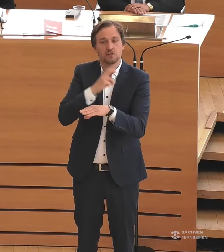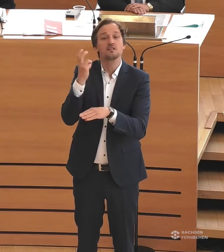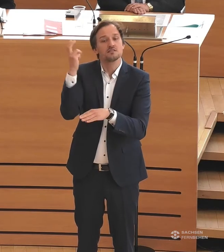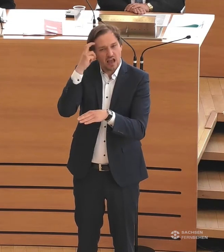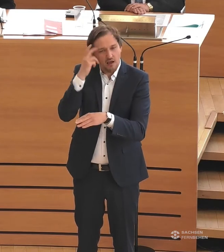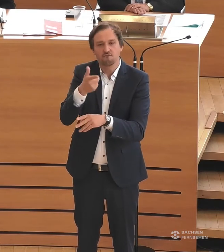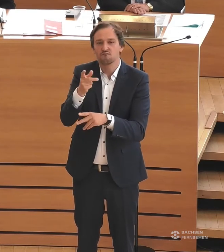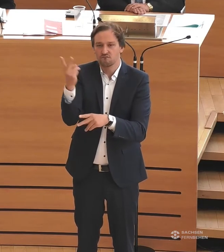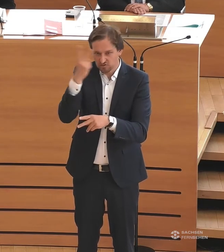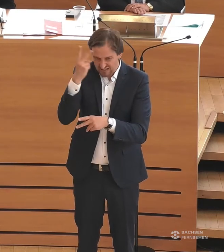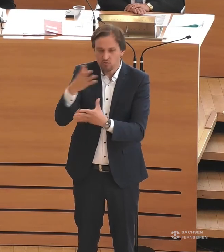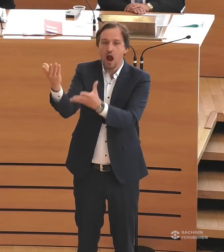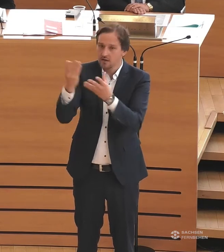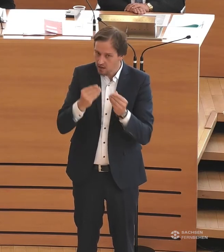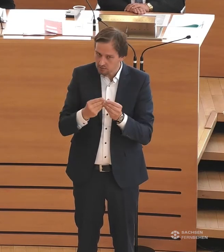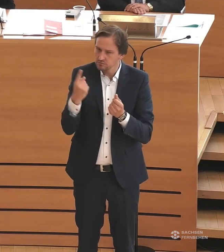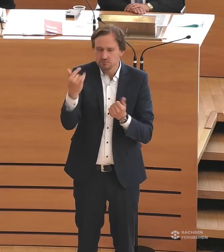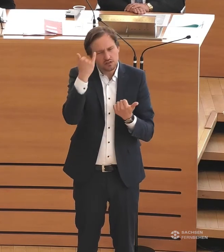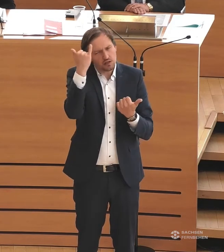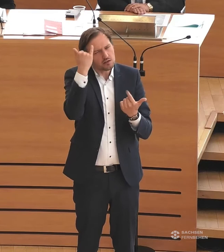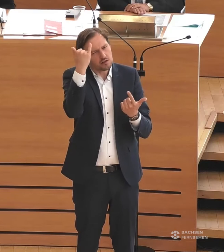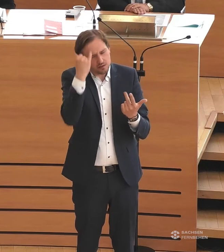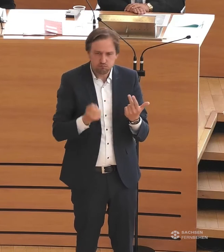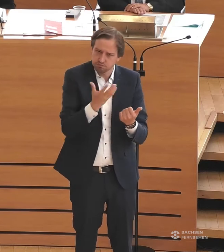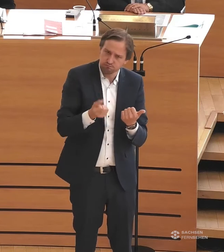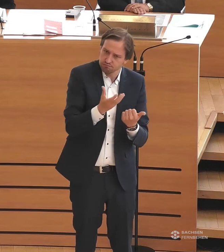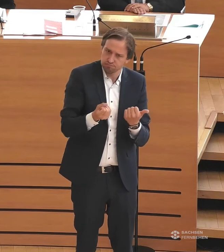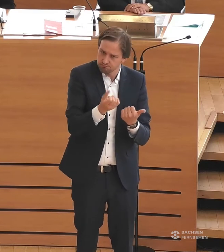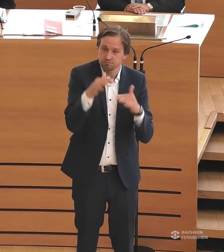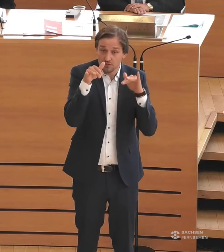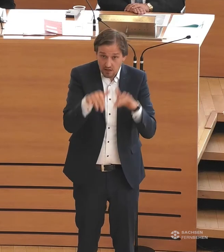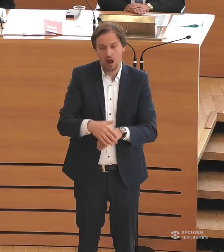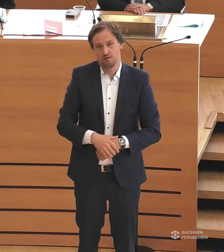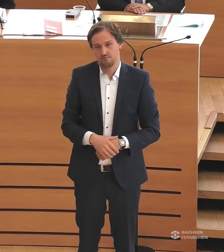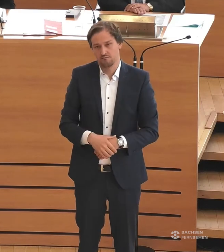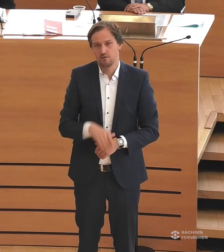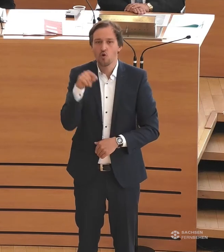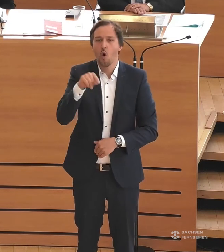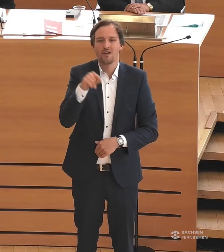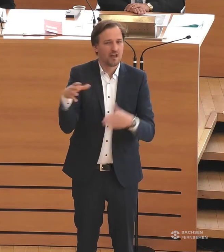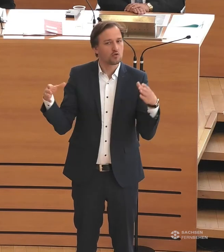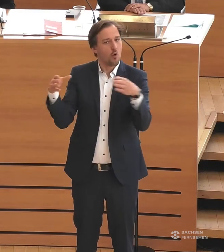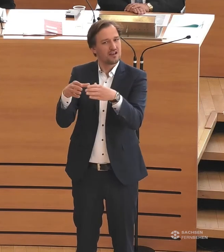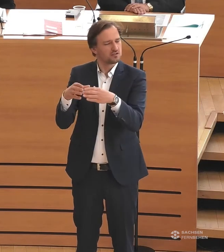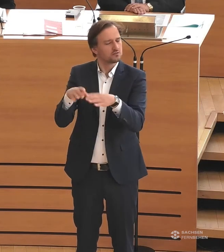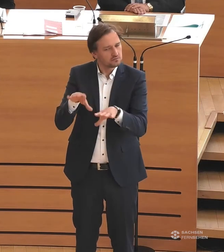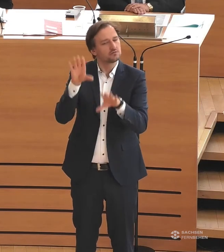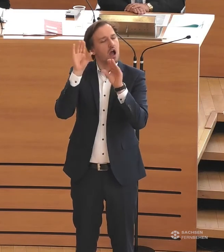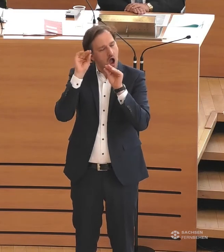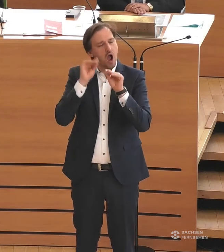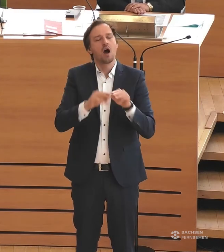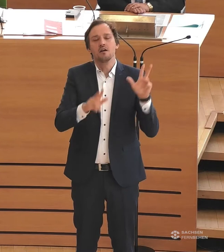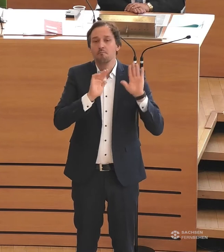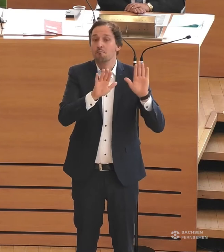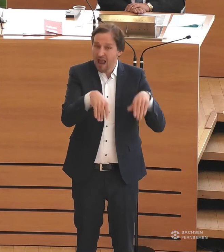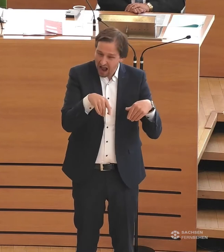Und er hat sehr viele gute Impulse mit eingespeist. Und wir haben ja heute schon von den Redebeiträgen der Koalition gehört, dass da eine große Offenheit besteht.